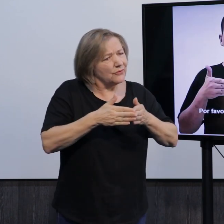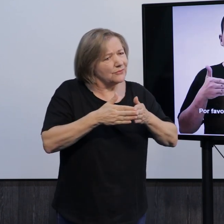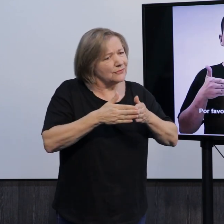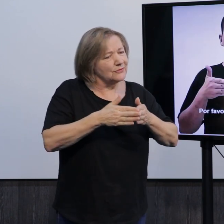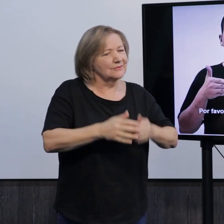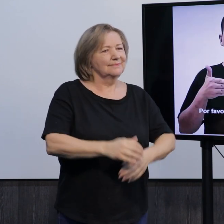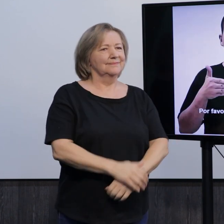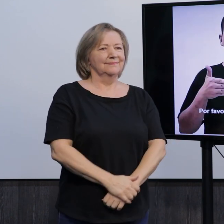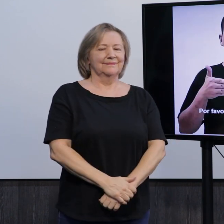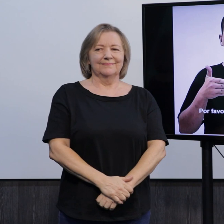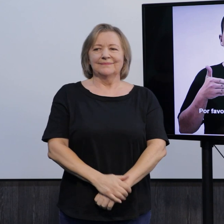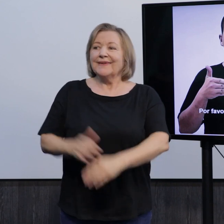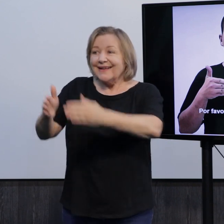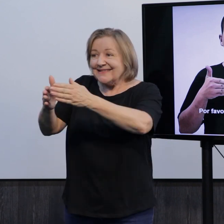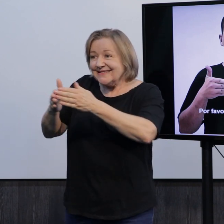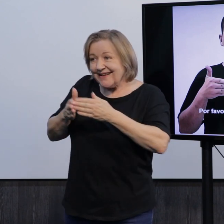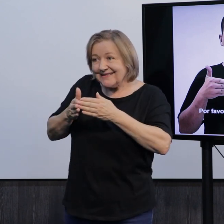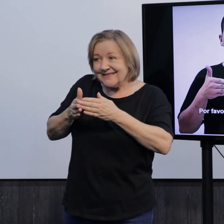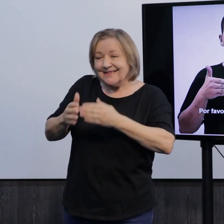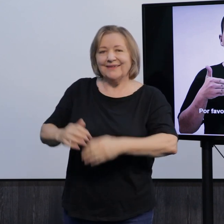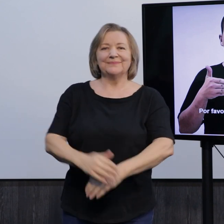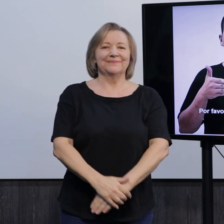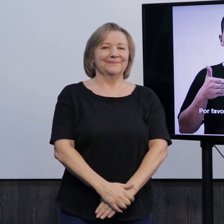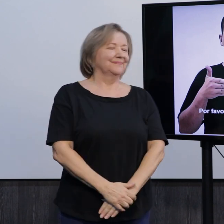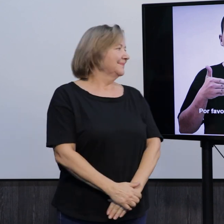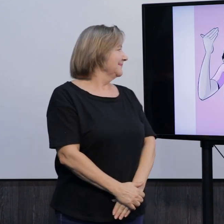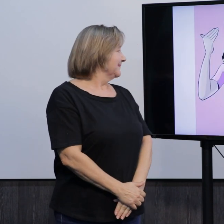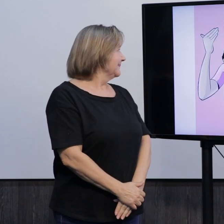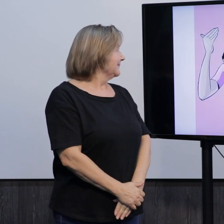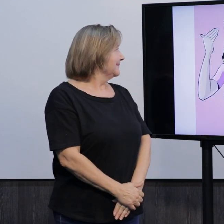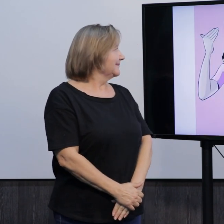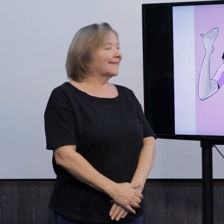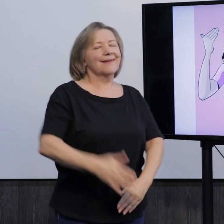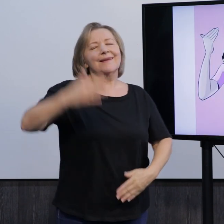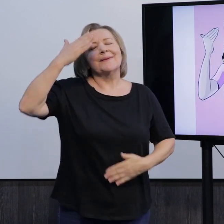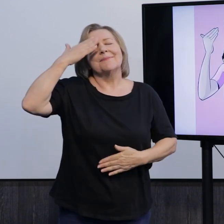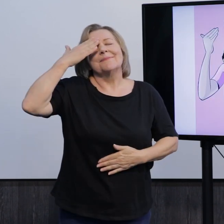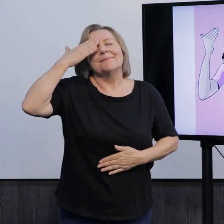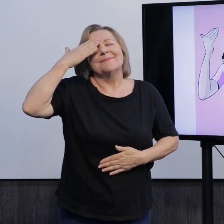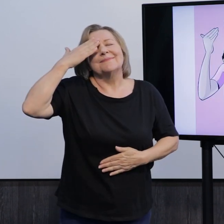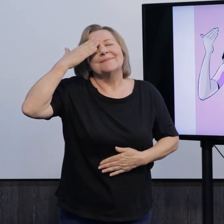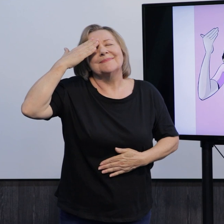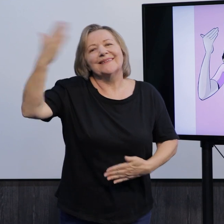com licença, com licença, obrigado.